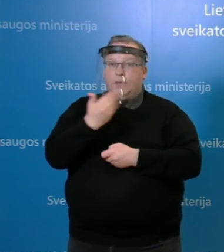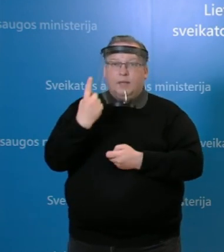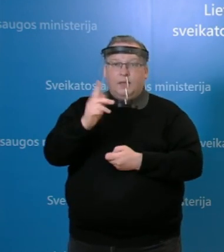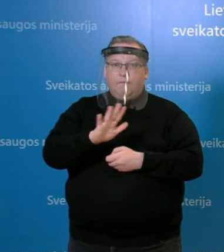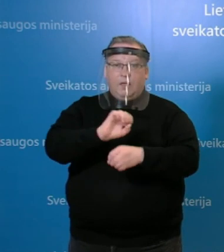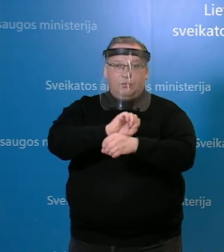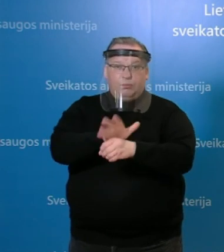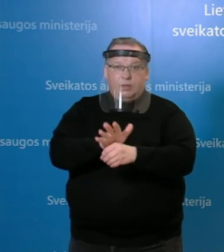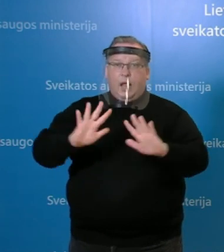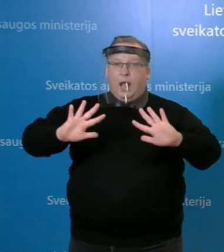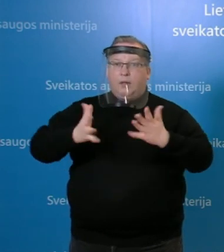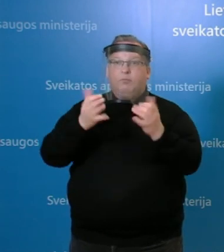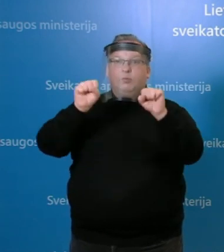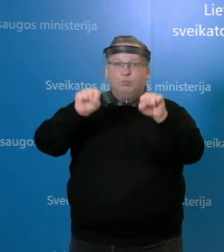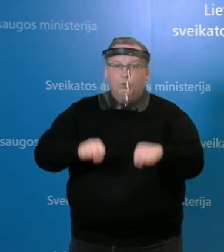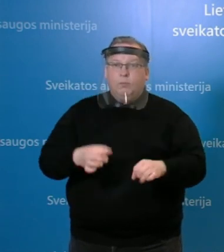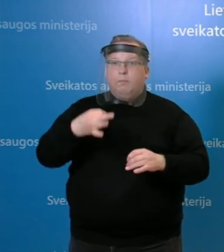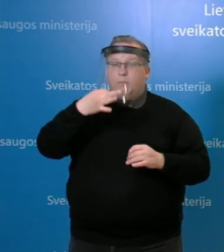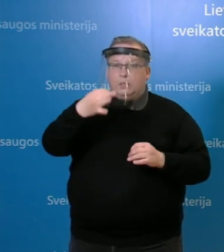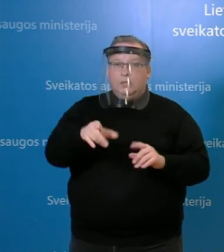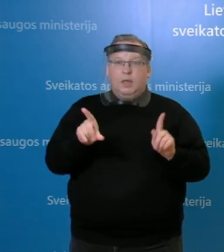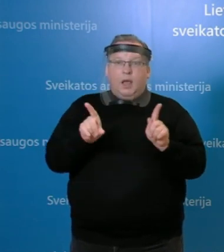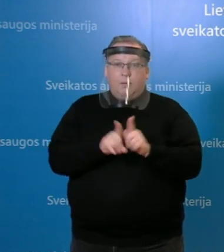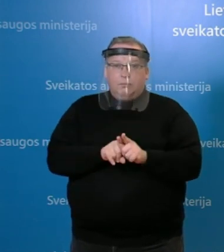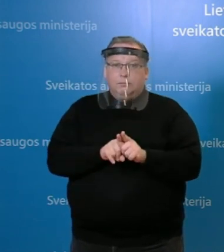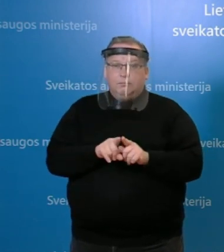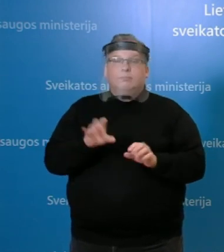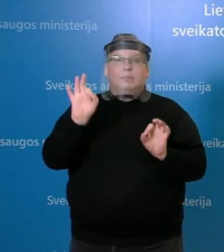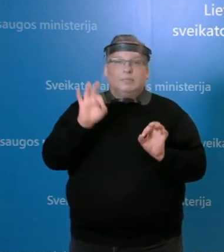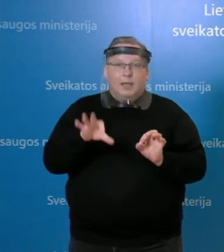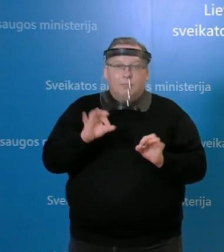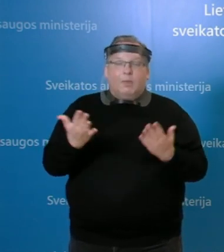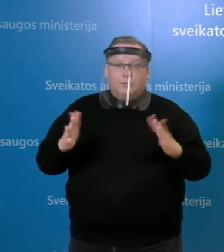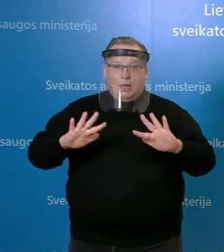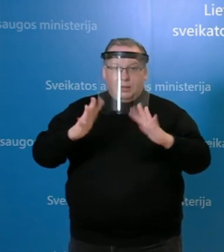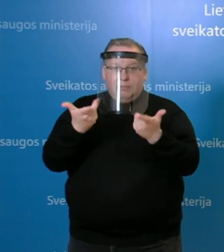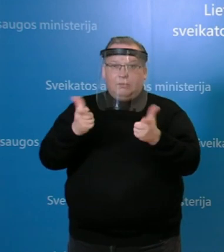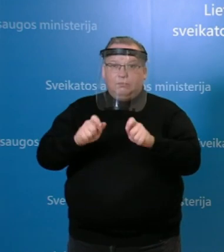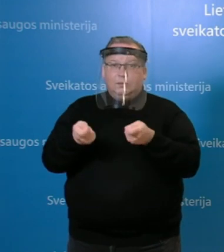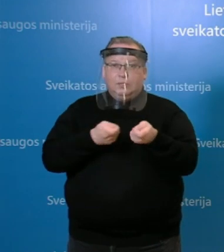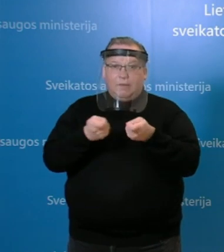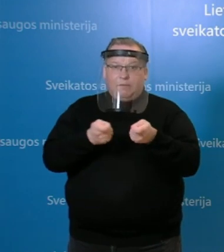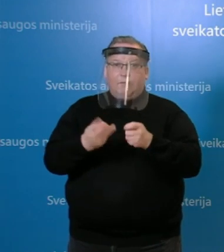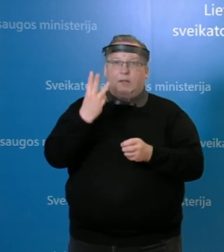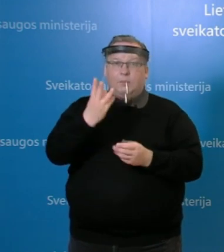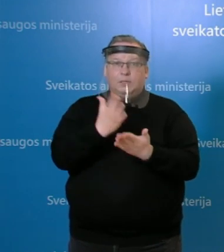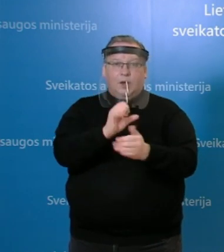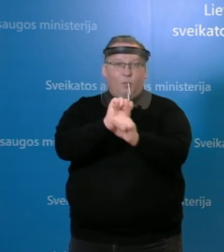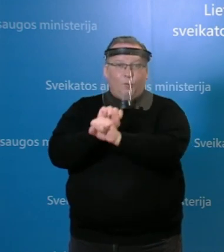koronaviruso atveju. Kaip galėtumėte paaiškinti tokį sėkmės atvejį, juolab, kad visi savivaldybės yra kurortinės?